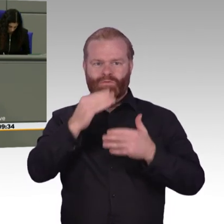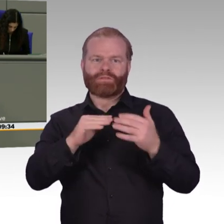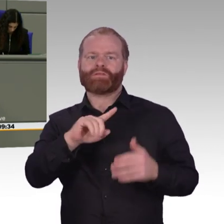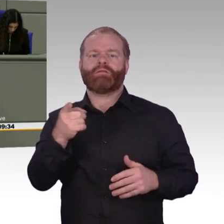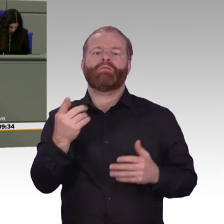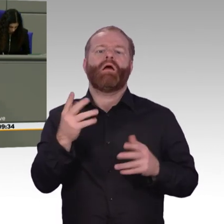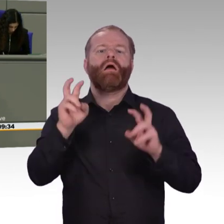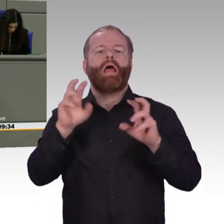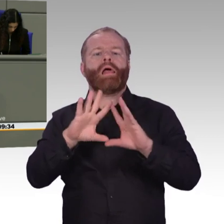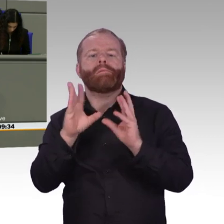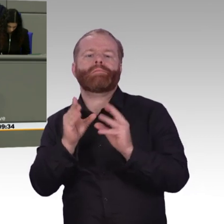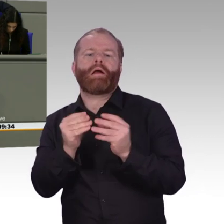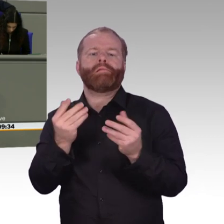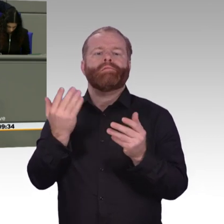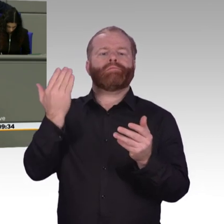Digitalisierung in Deutschland 2019.